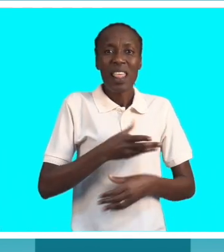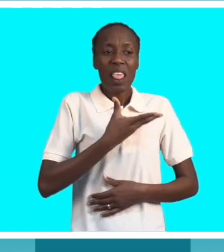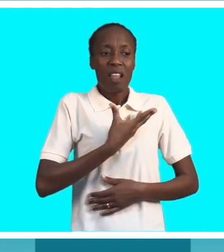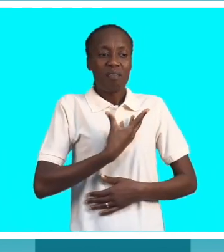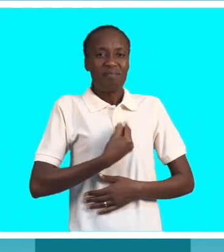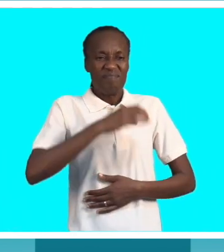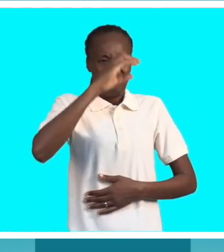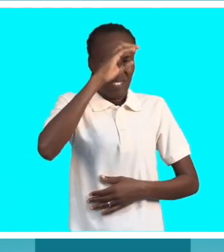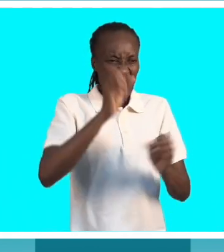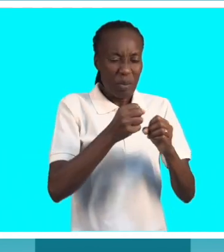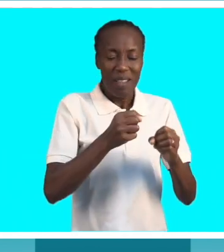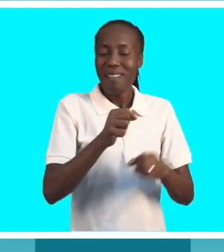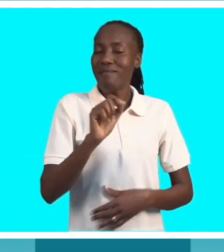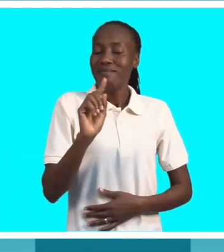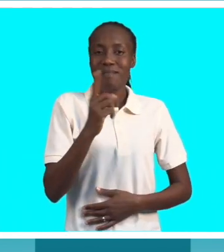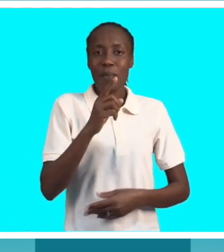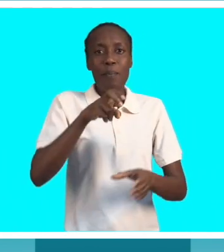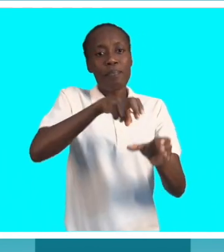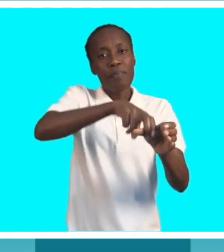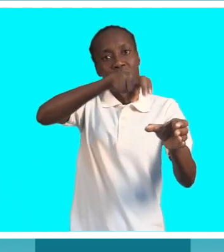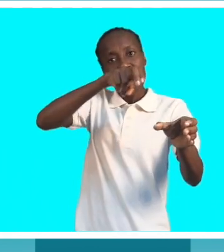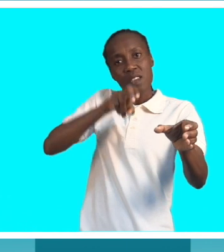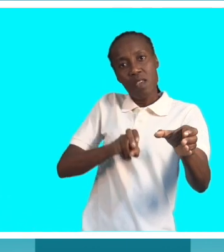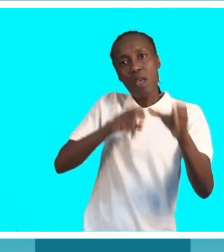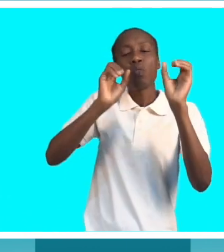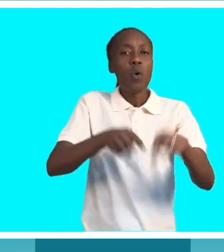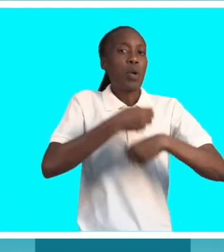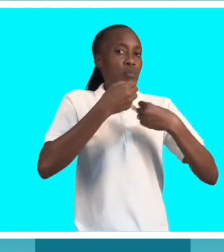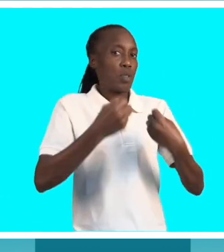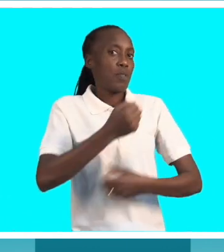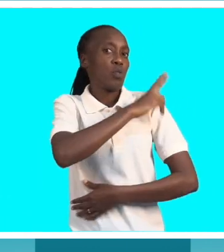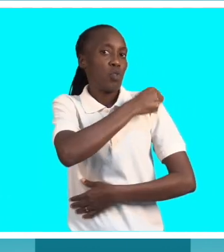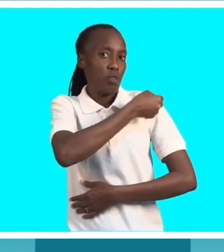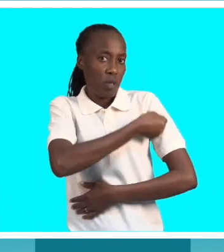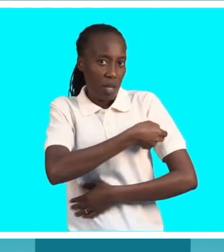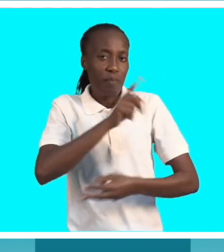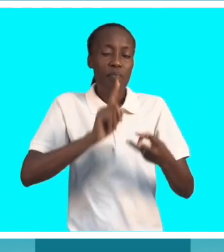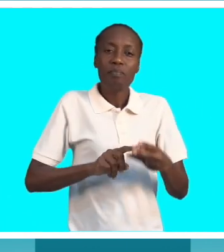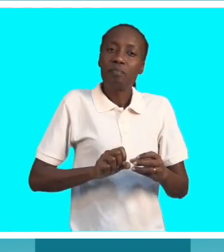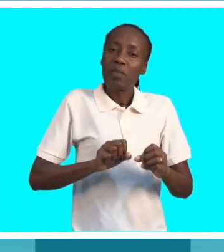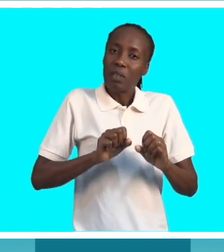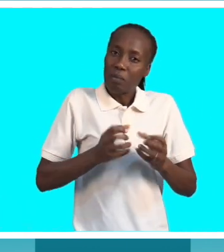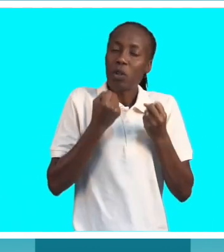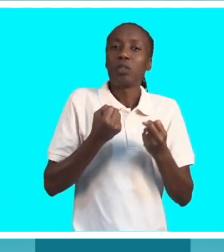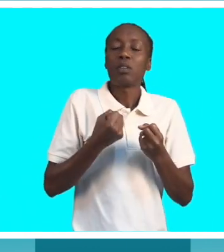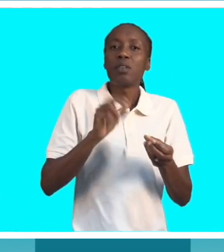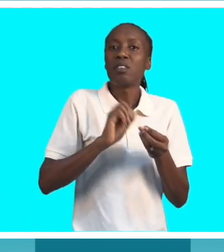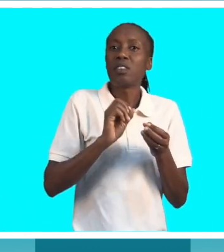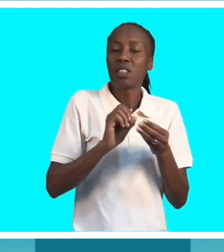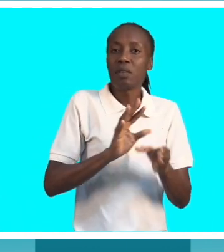e não abandone o hospital, seja dentro